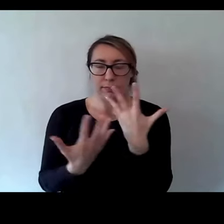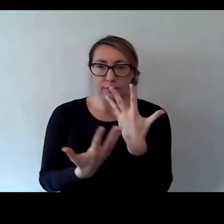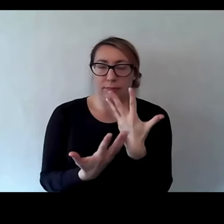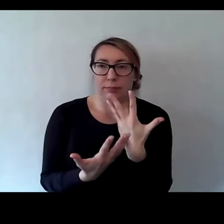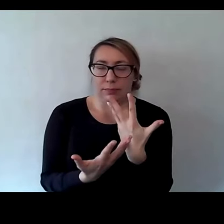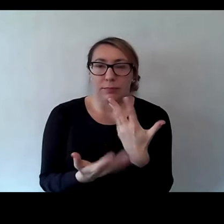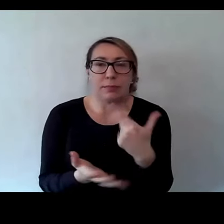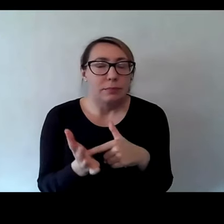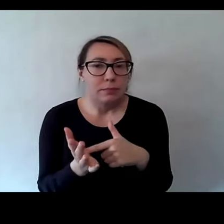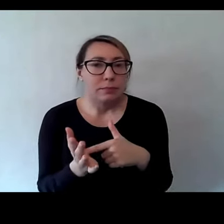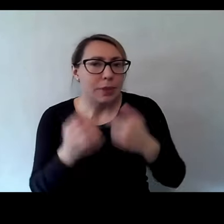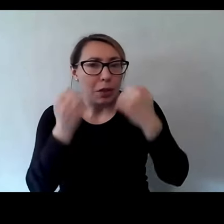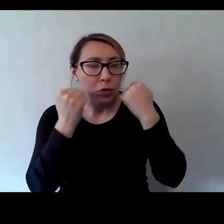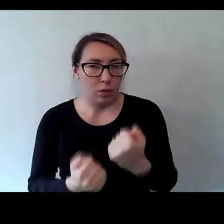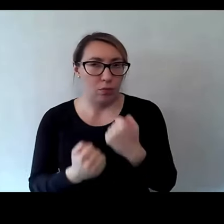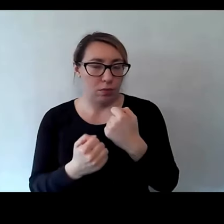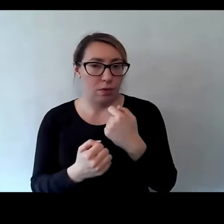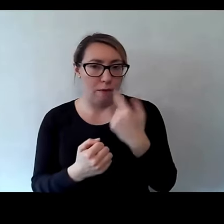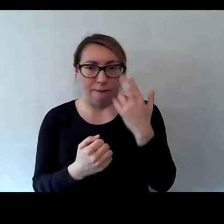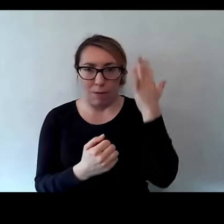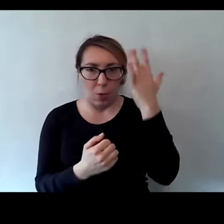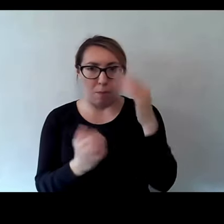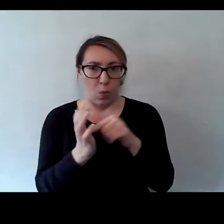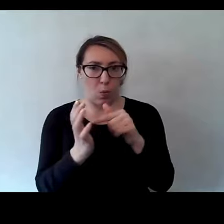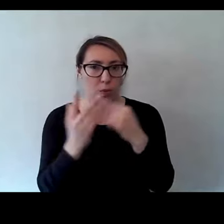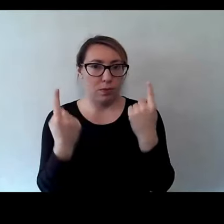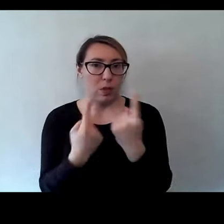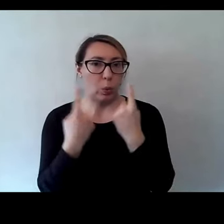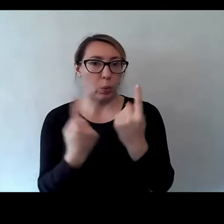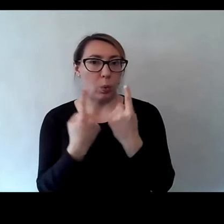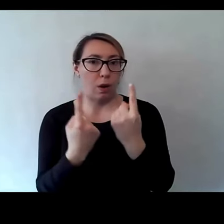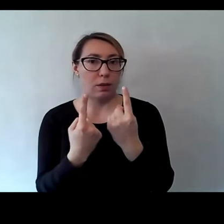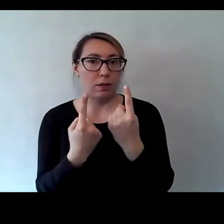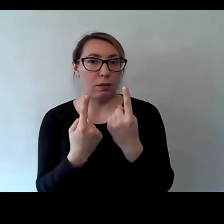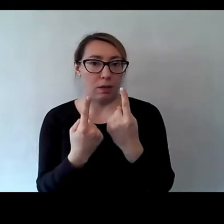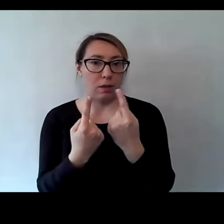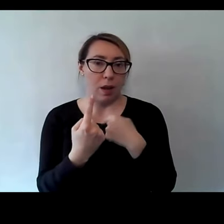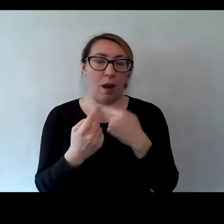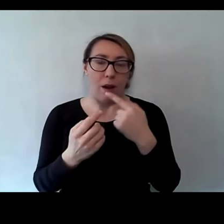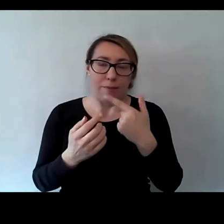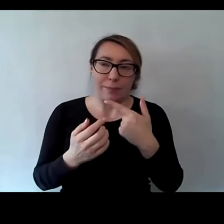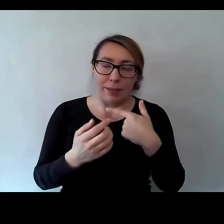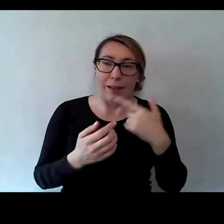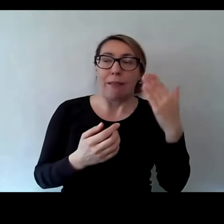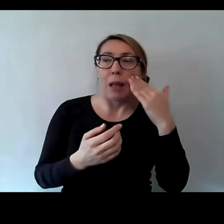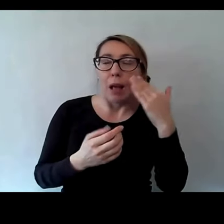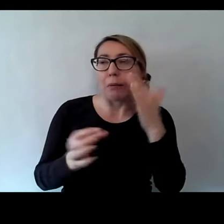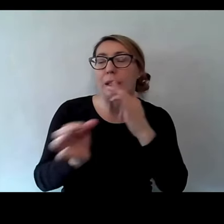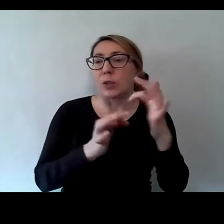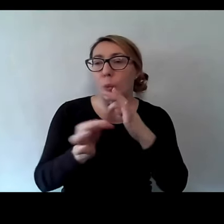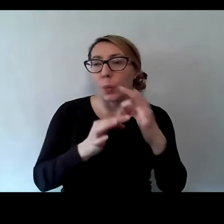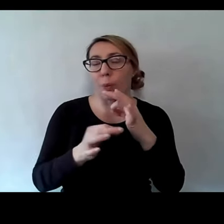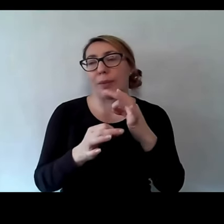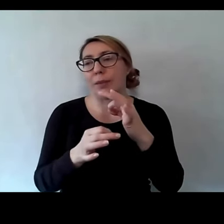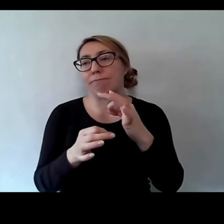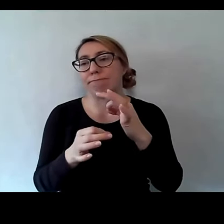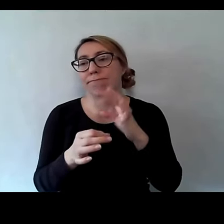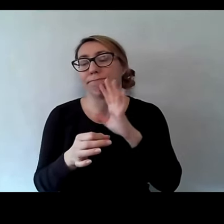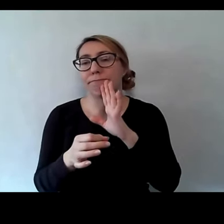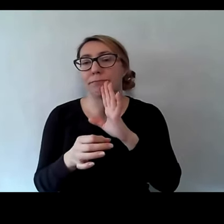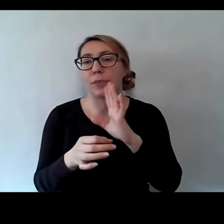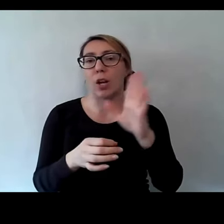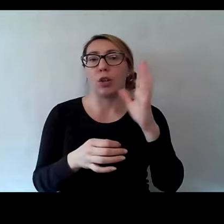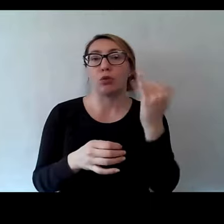sensie nawet ciężko sobie taką sytuację wyobrazić. I jakby znamy tę historię właśnie dzieci